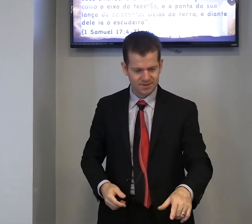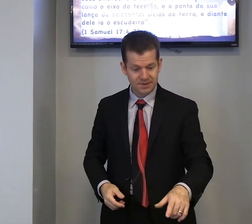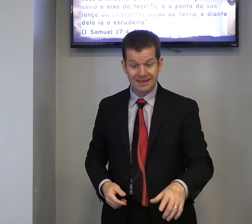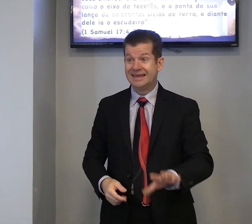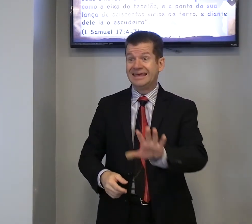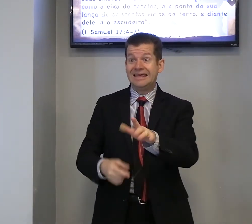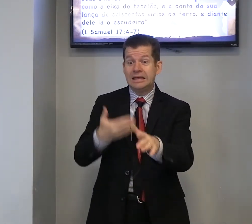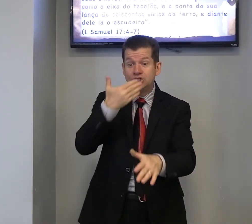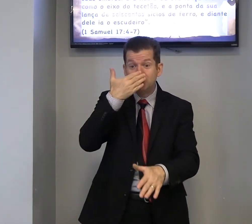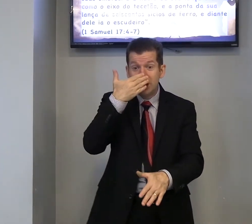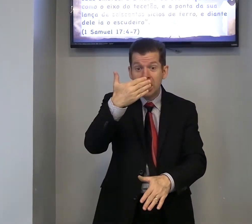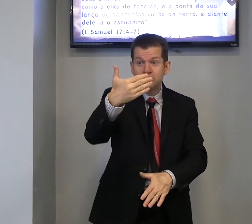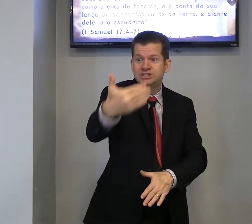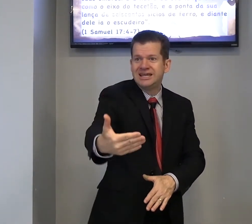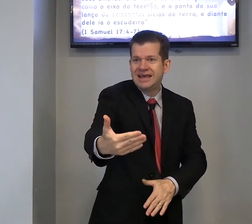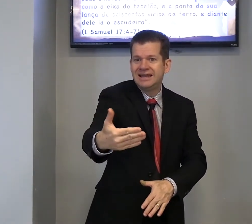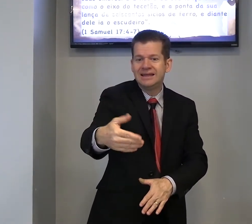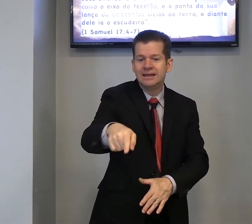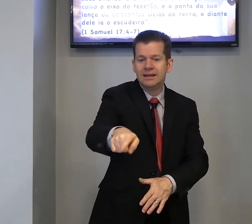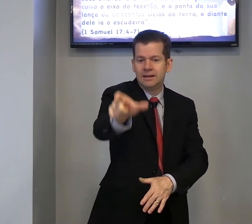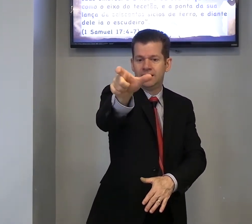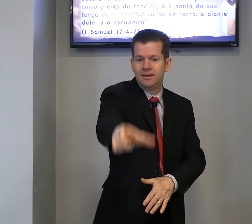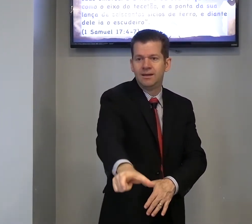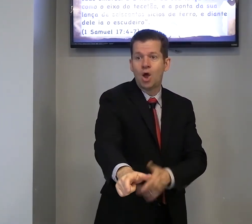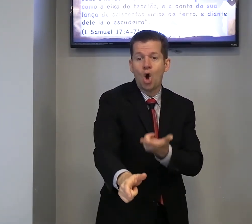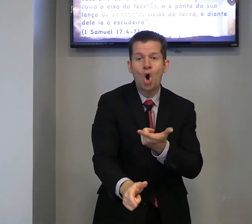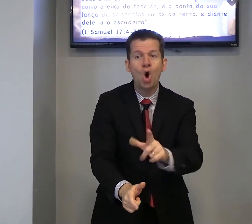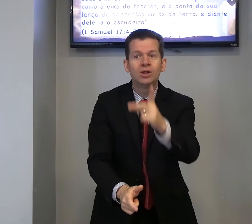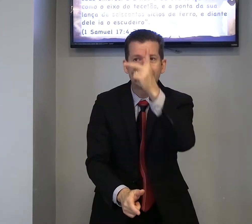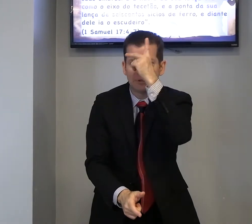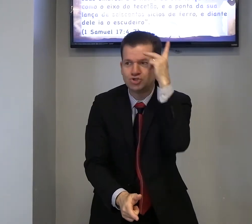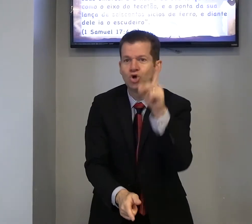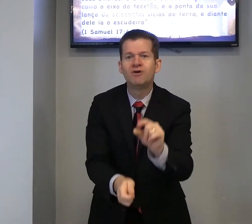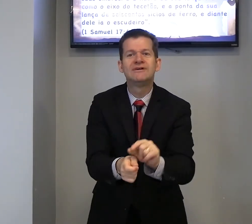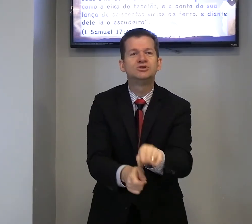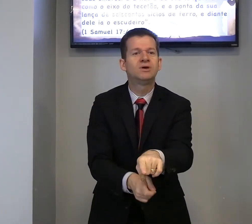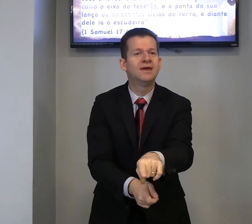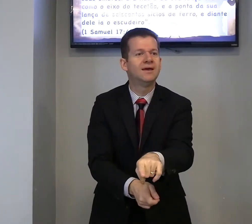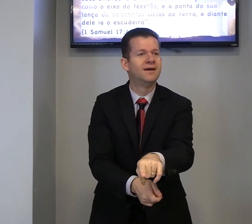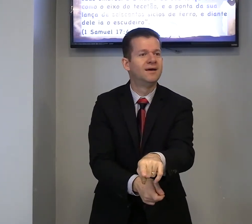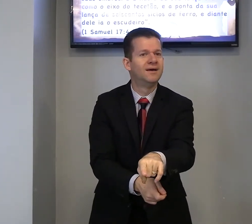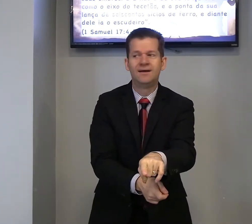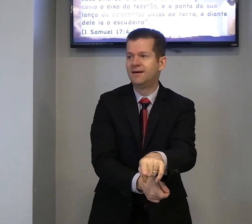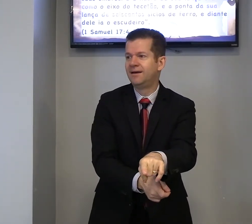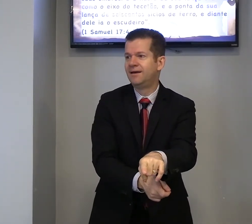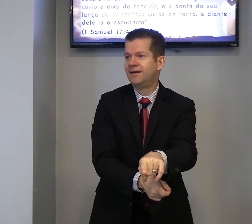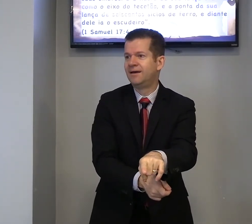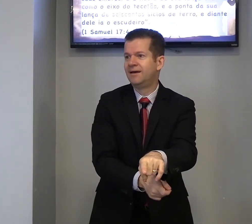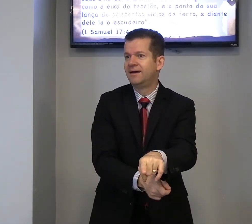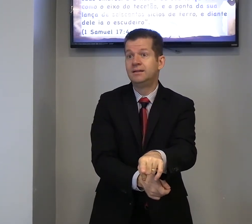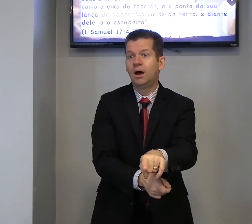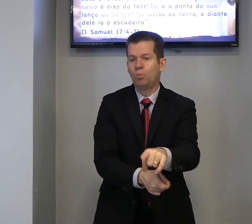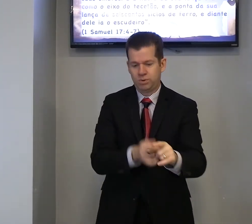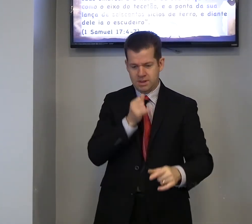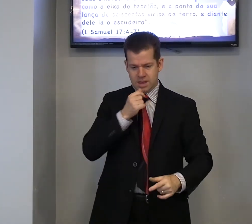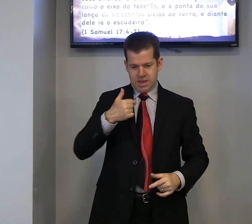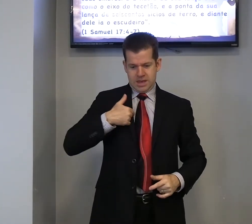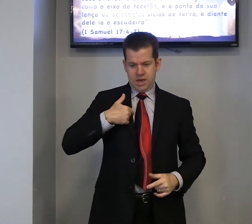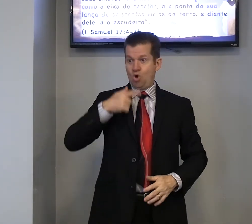e, diante dele, outra pessoa, fazer o que? Não, eu,